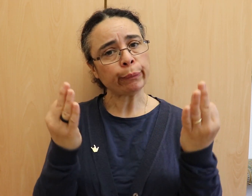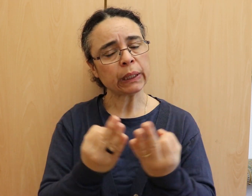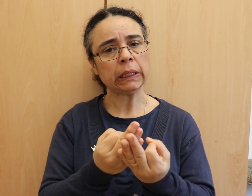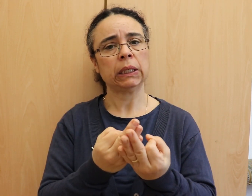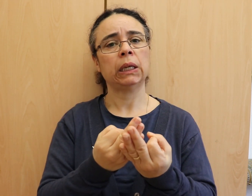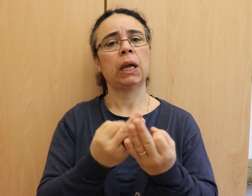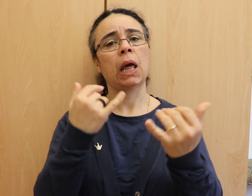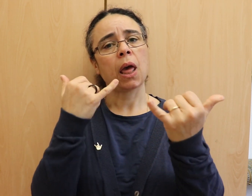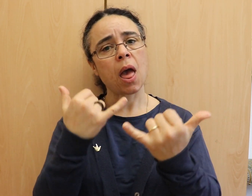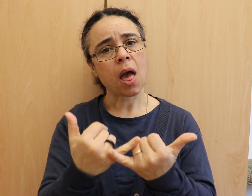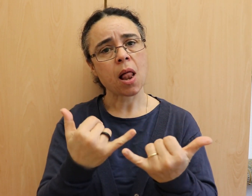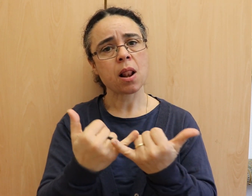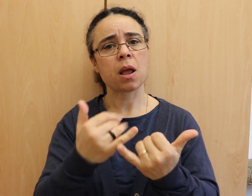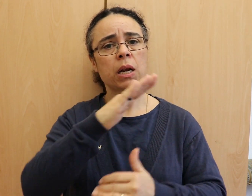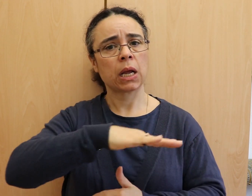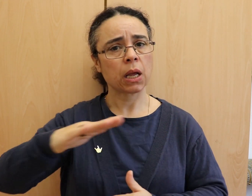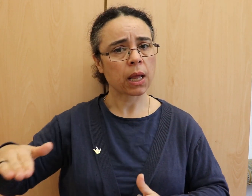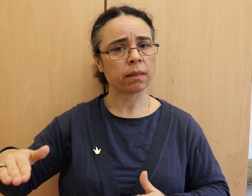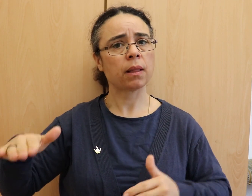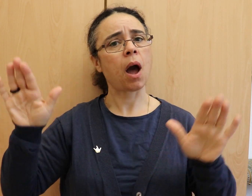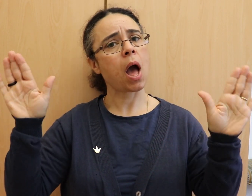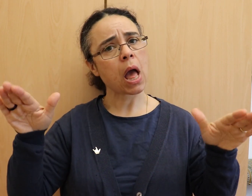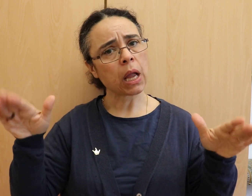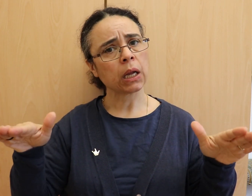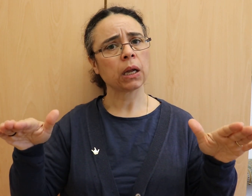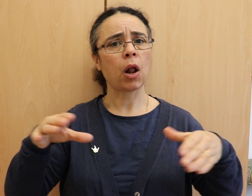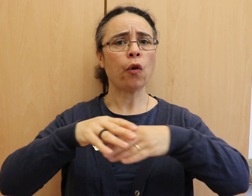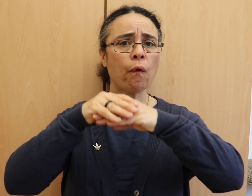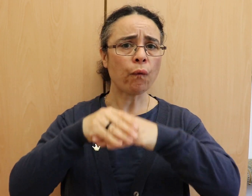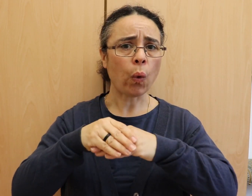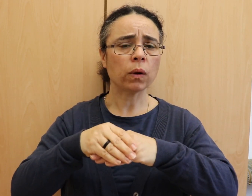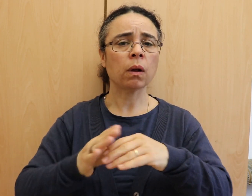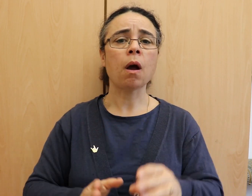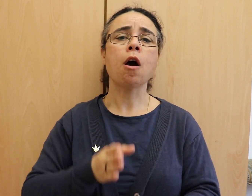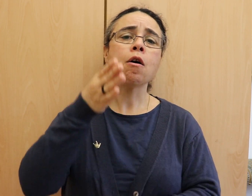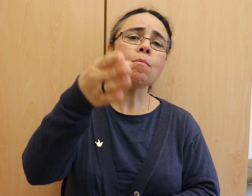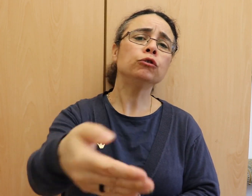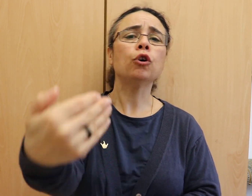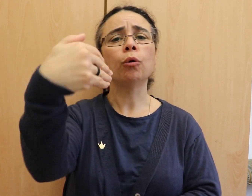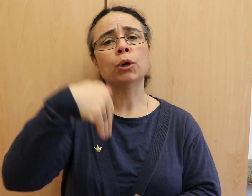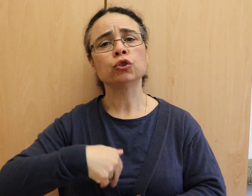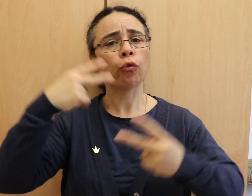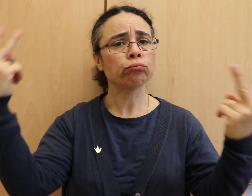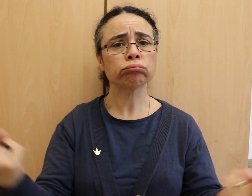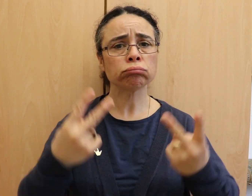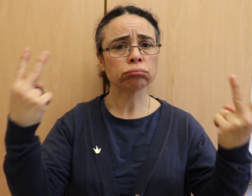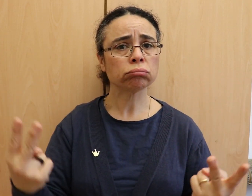nur eingeschränkt besuchen können, weil Nähe auch krank machen kann.